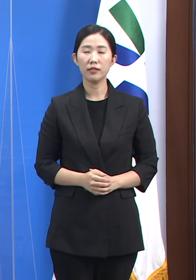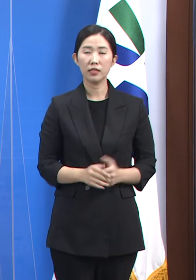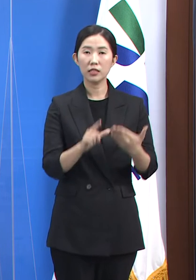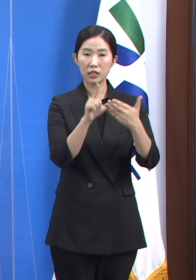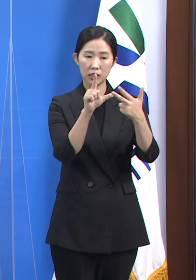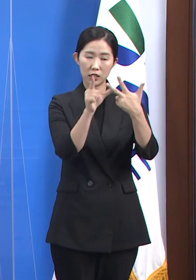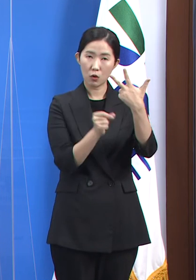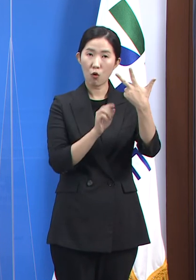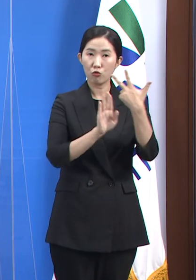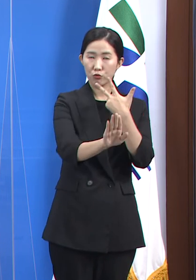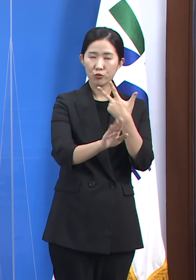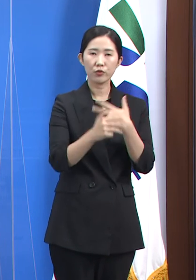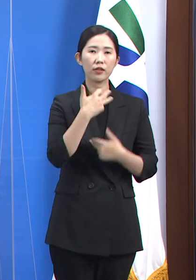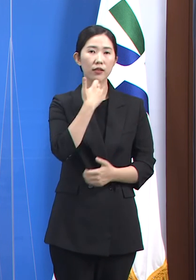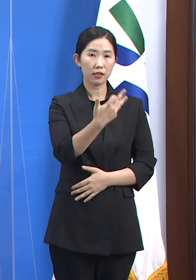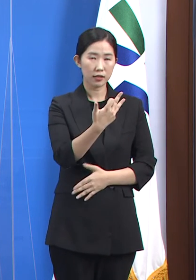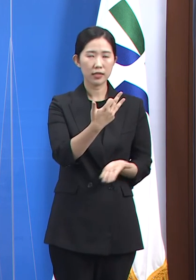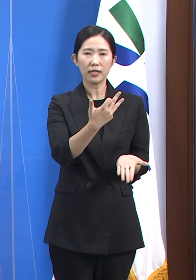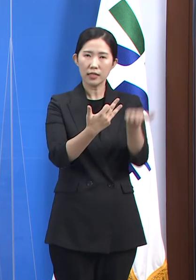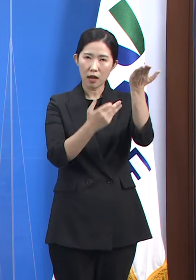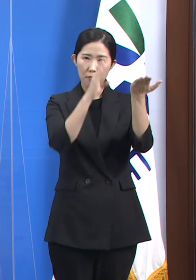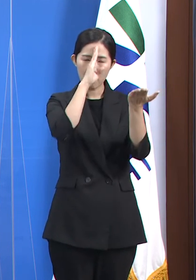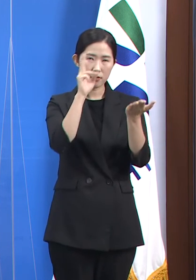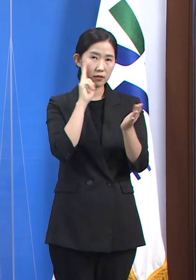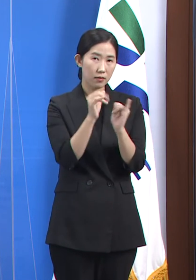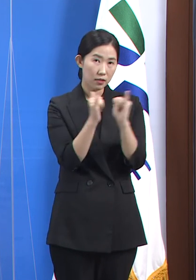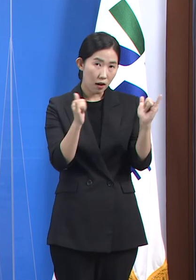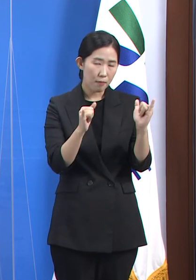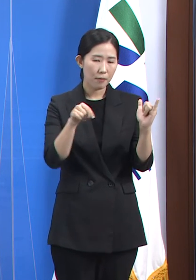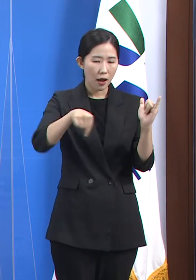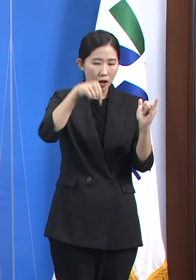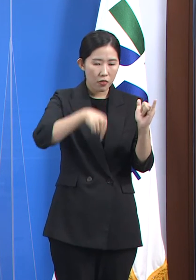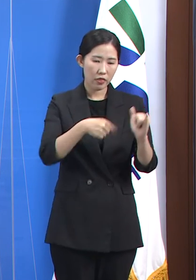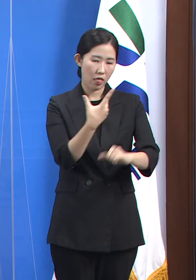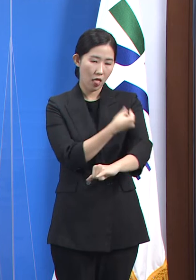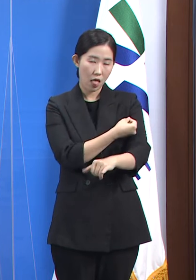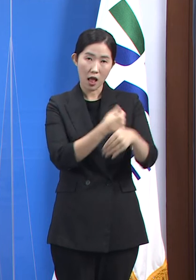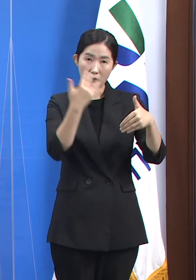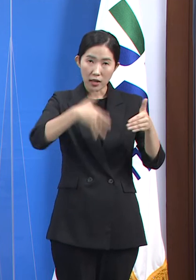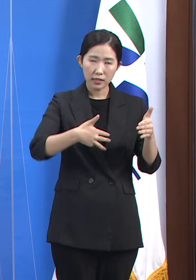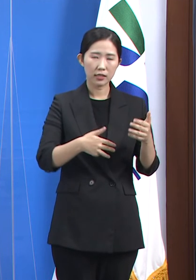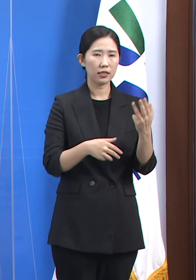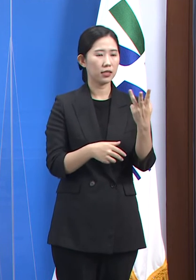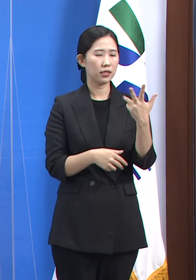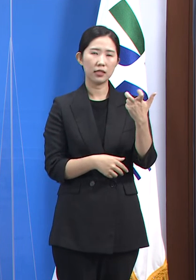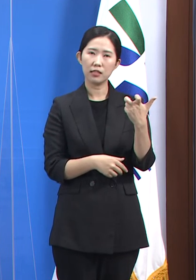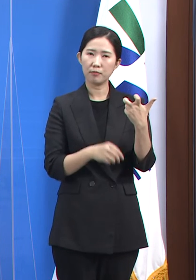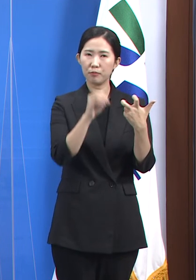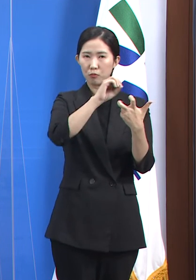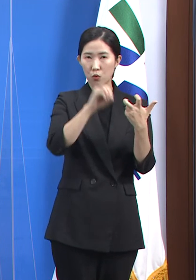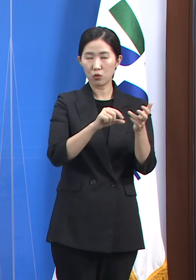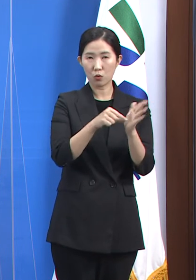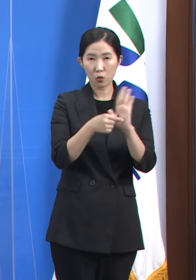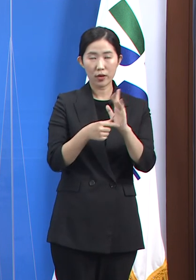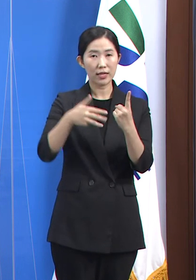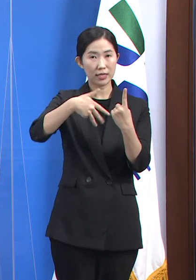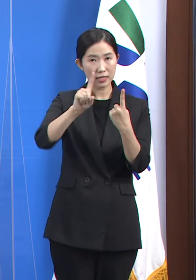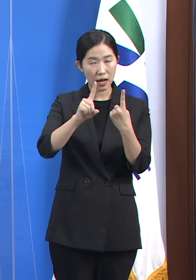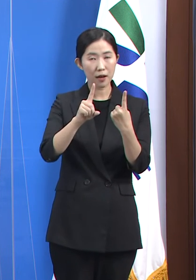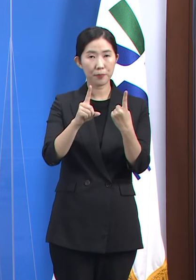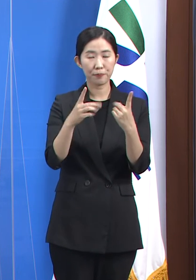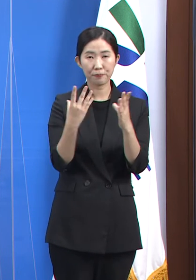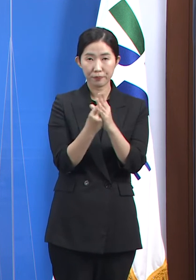만 18세 이상 위중장 중 백신 미접종자는 76.3%였으며 1차 접종까지 마친 불안정